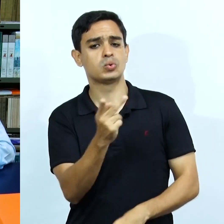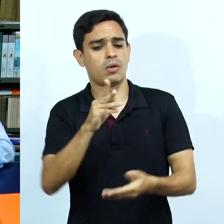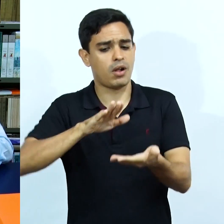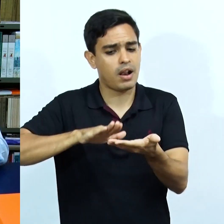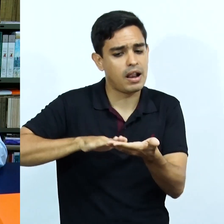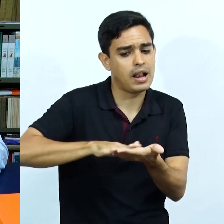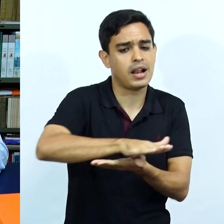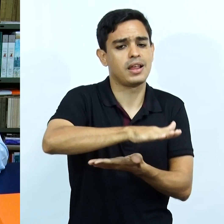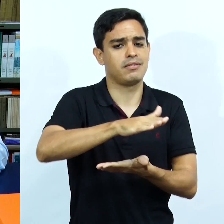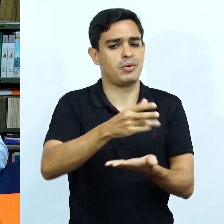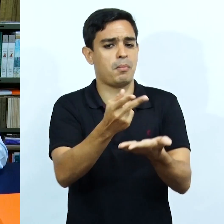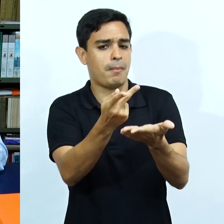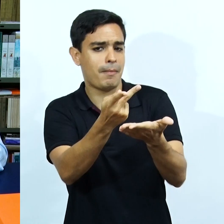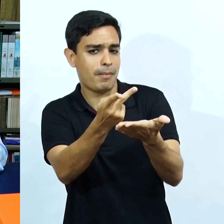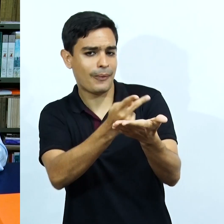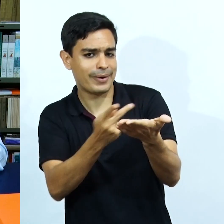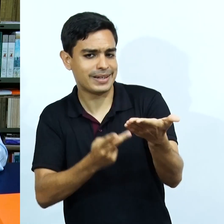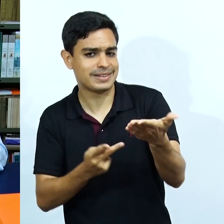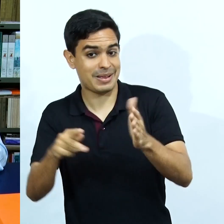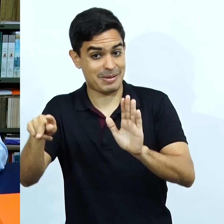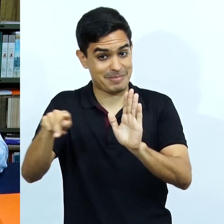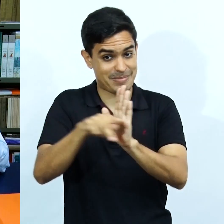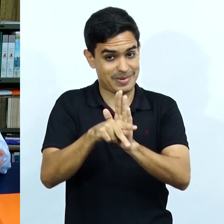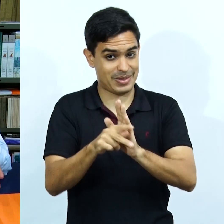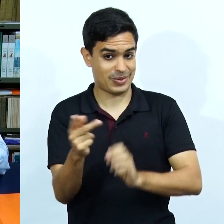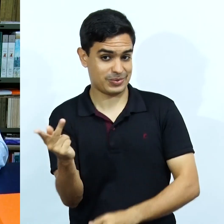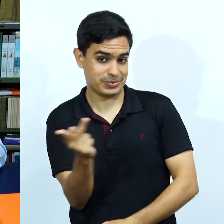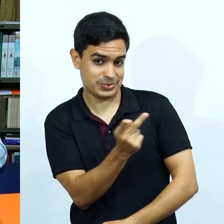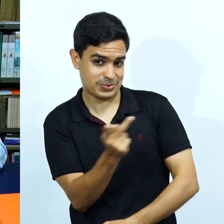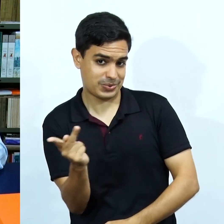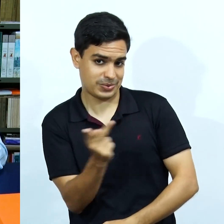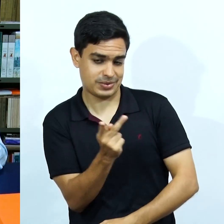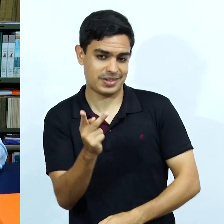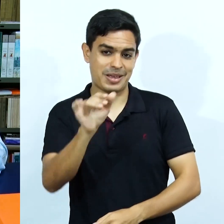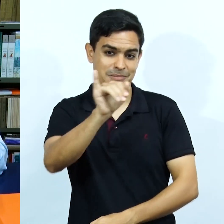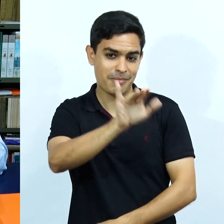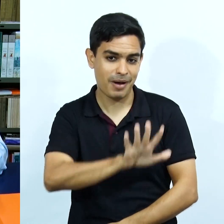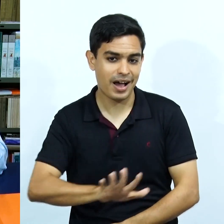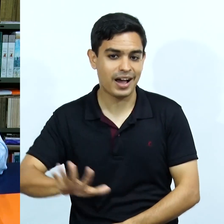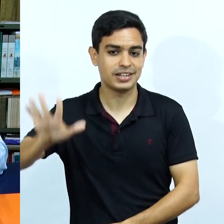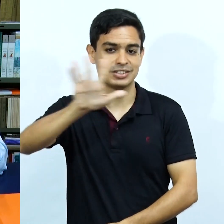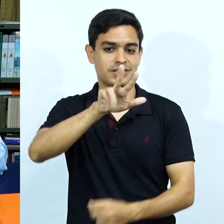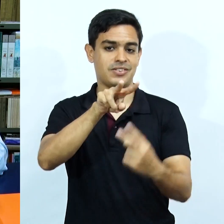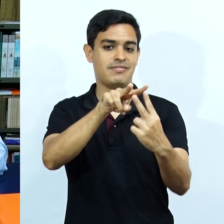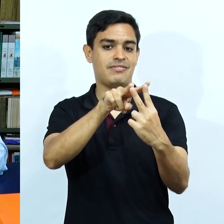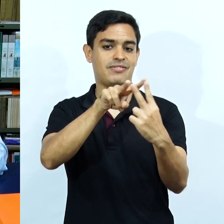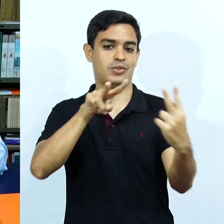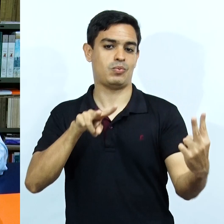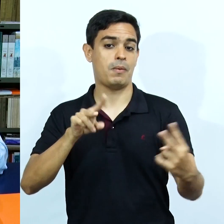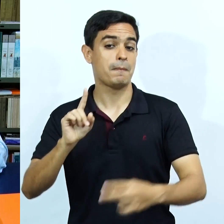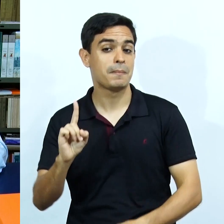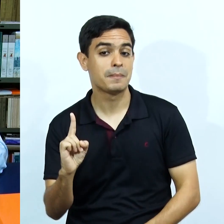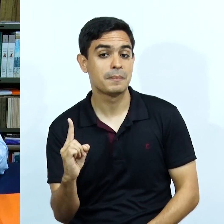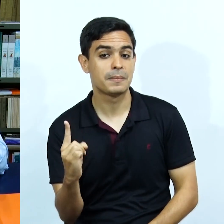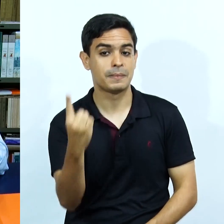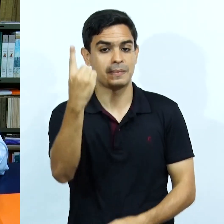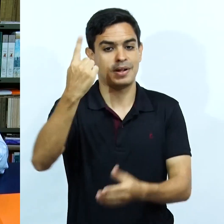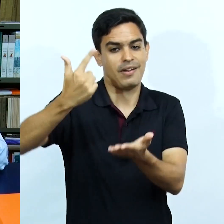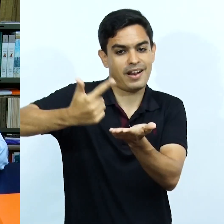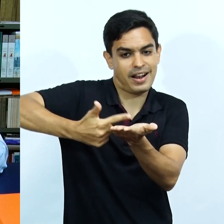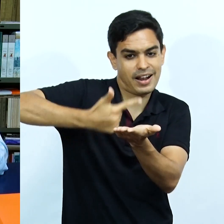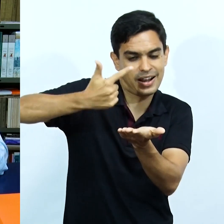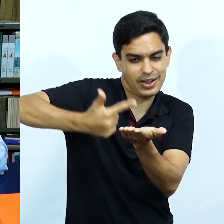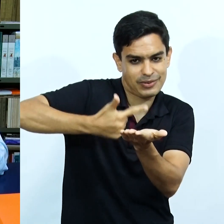une-se a ela e os dois lançam um livro conjunto com poesias dele e dela, que se chamou Imagem Virtual, que é o primeiro